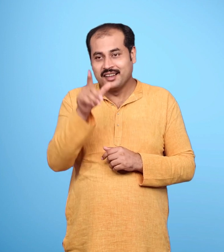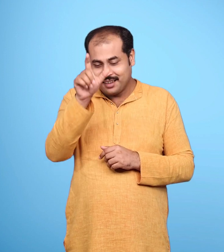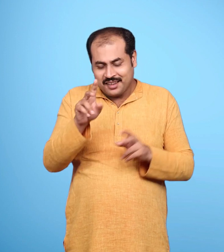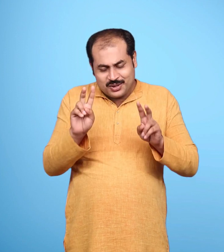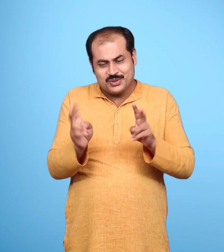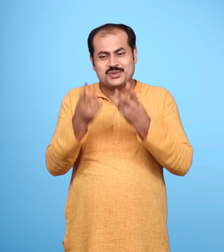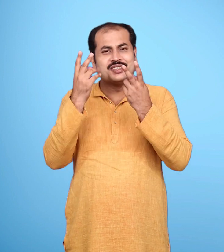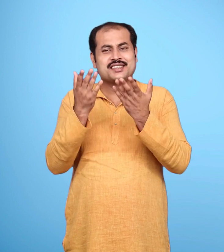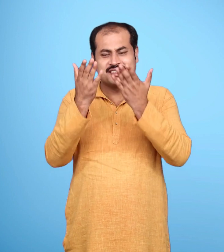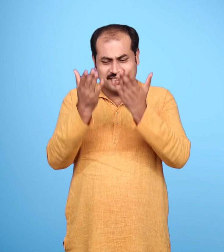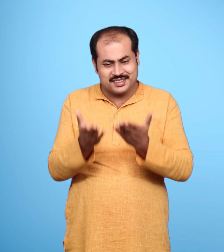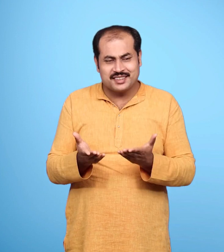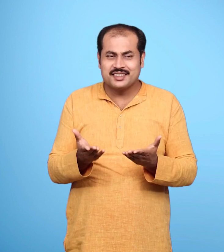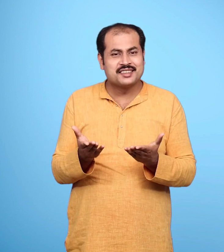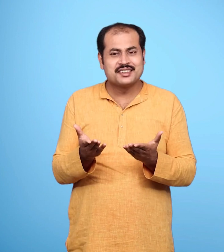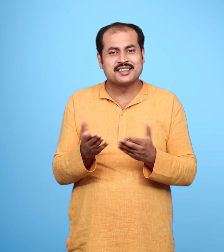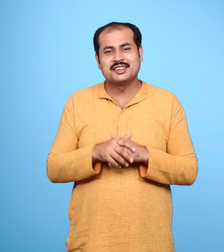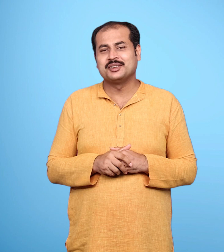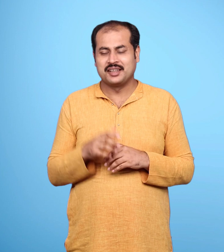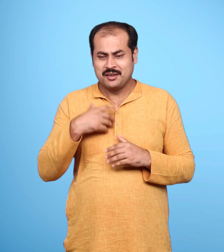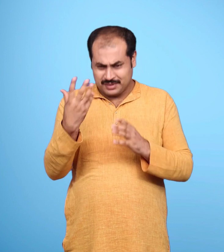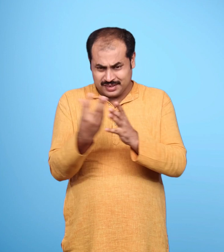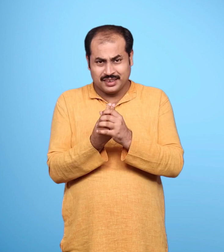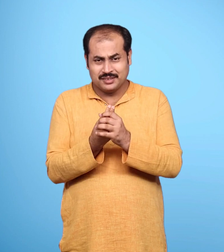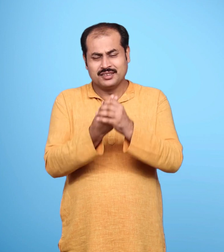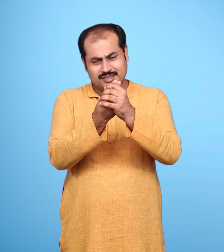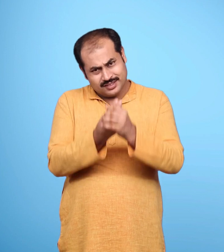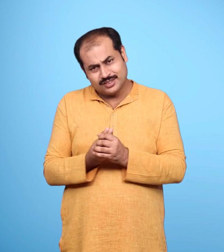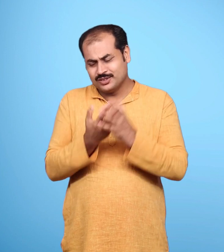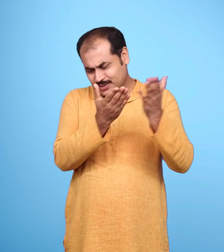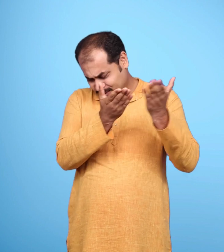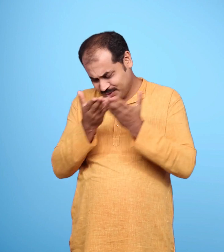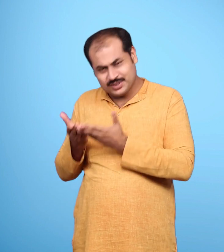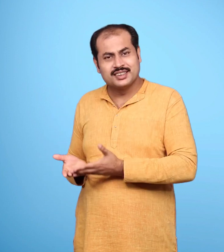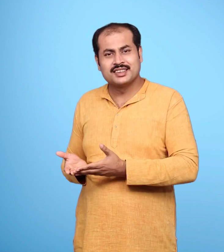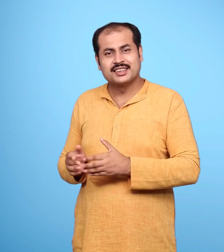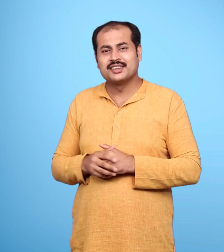सबसे अलग हो तुम्हारे लिए मैं स्वयम चल कर आया हूँ